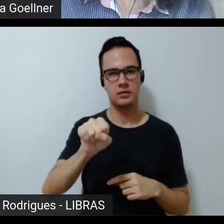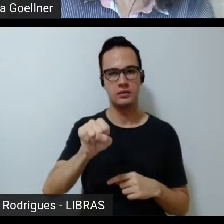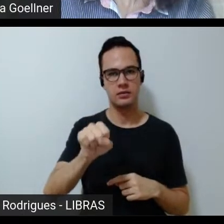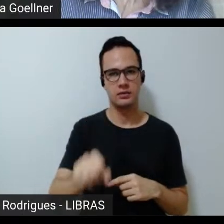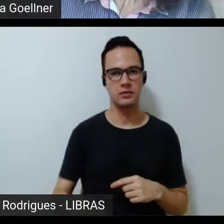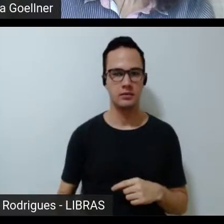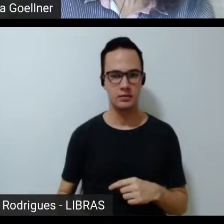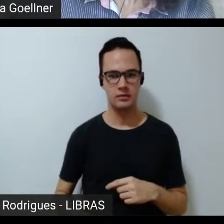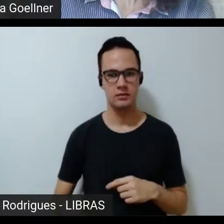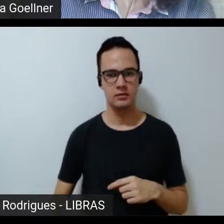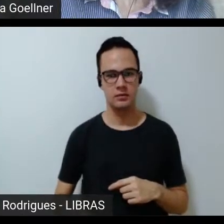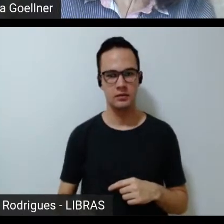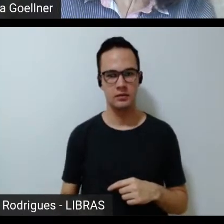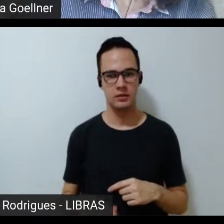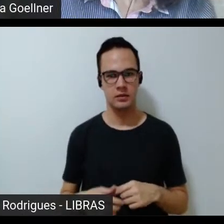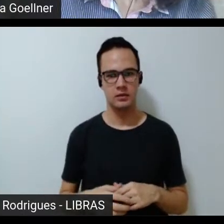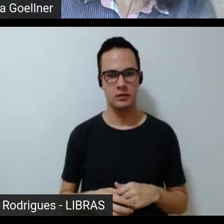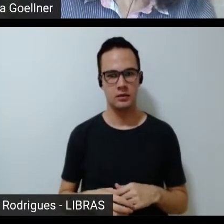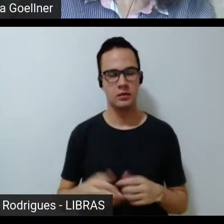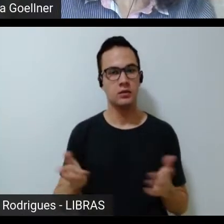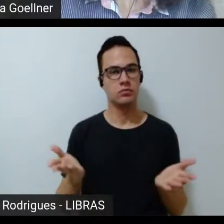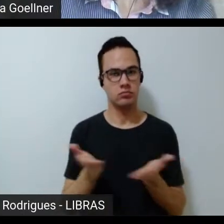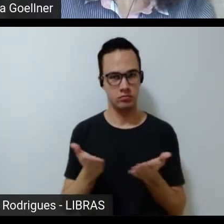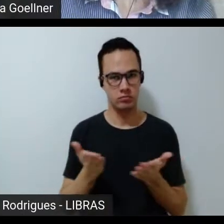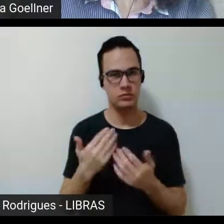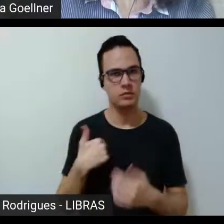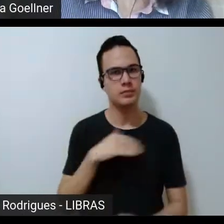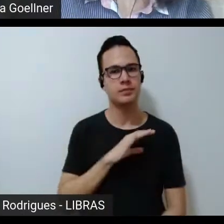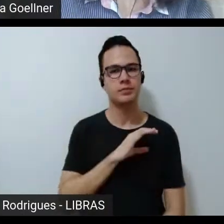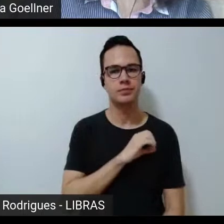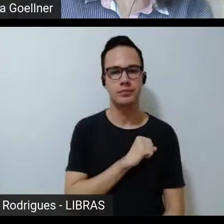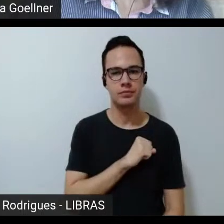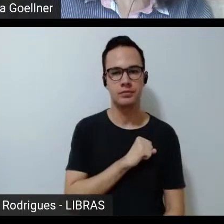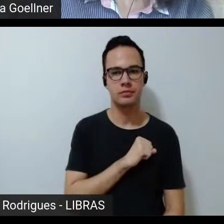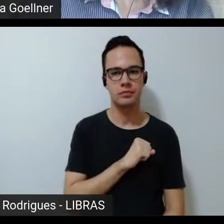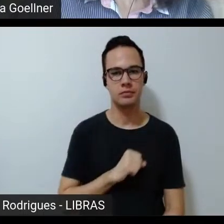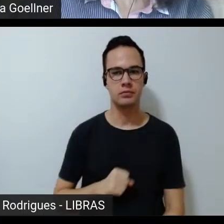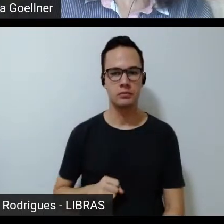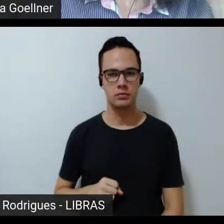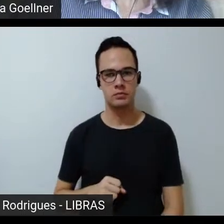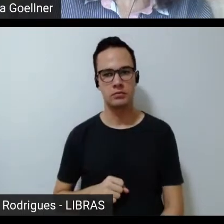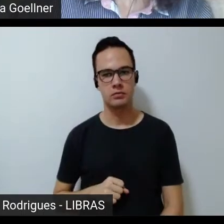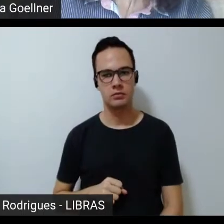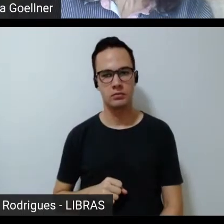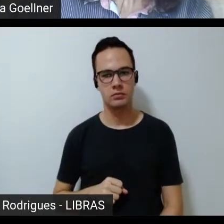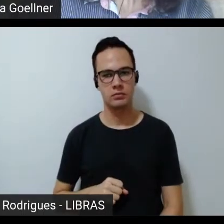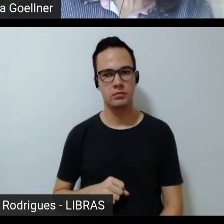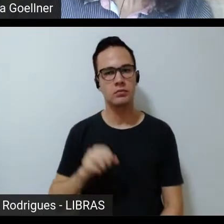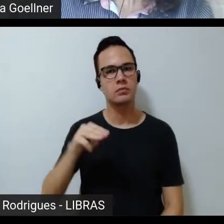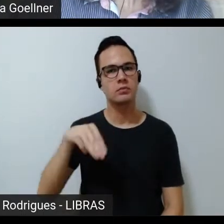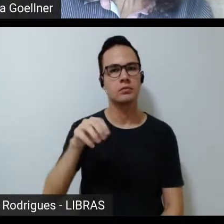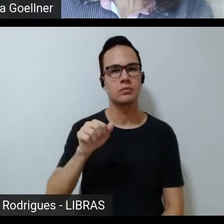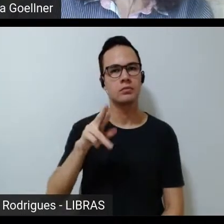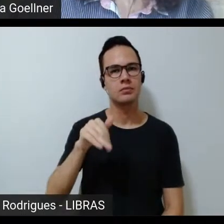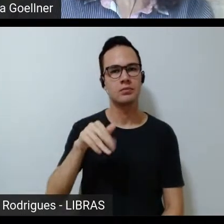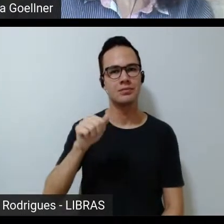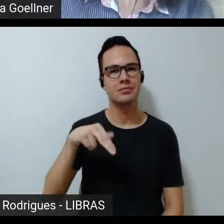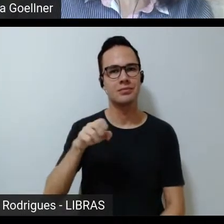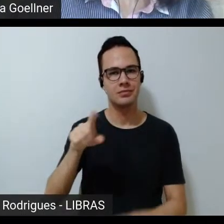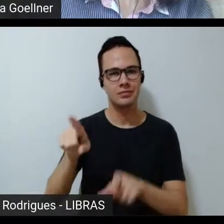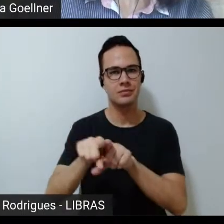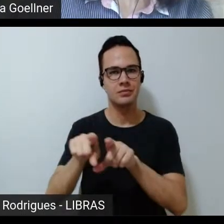se... Hoje eu estou muito apaixonada, e a Mariane ela tocou nessa questão